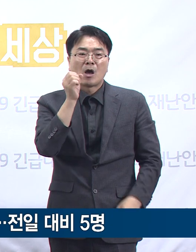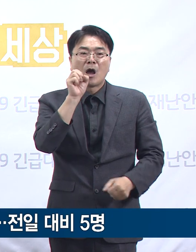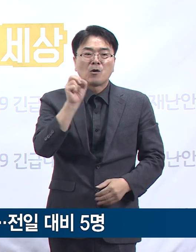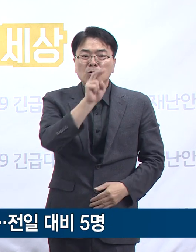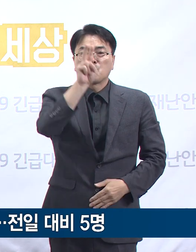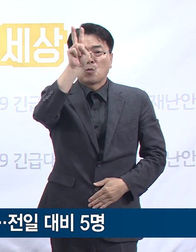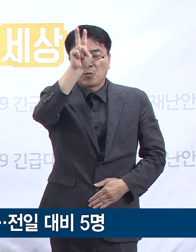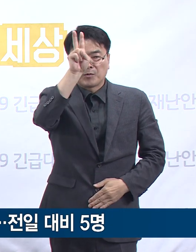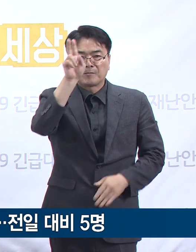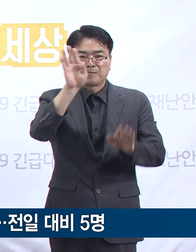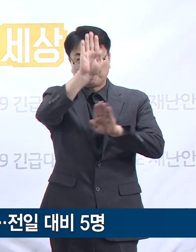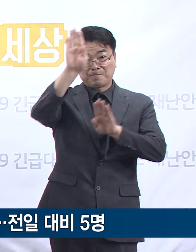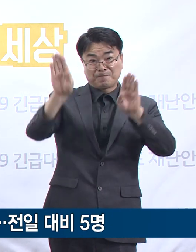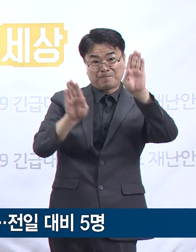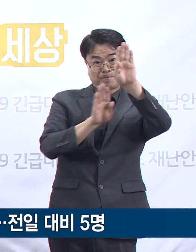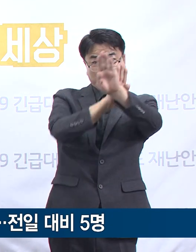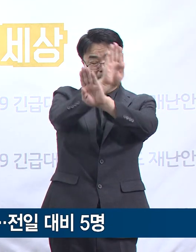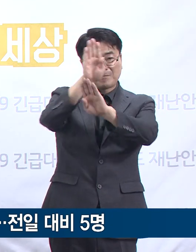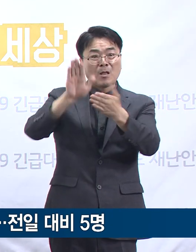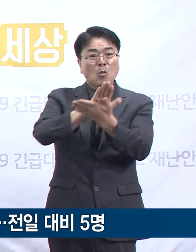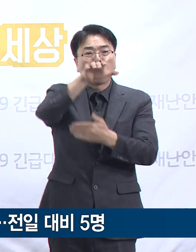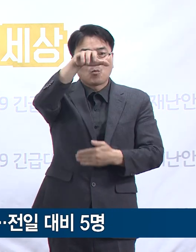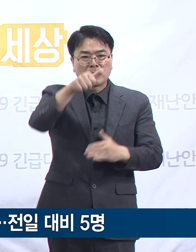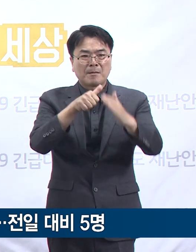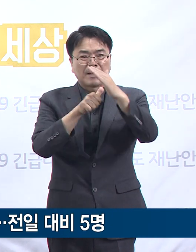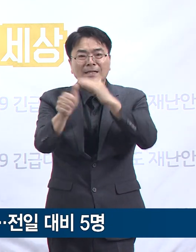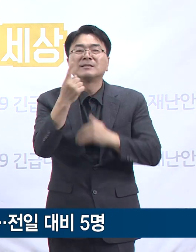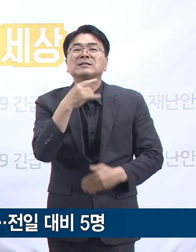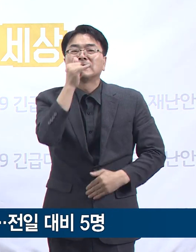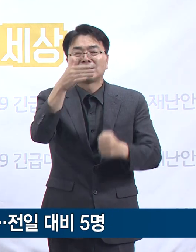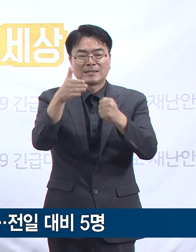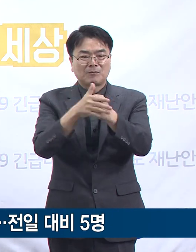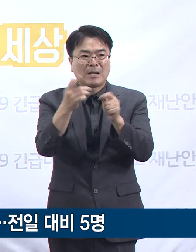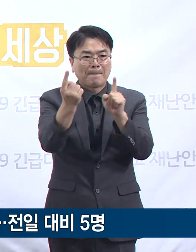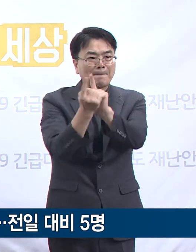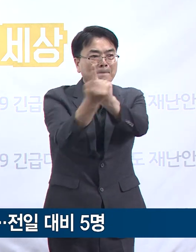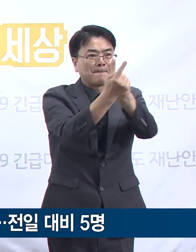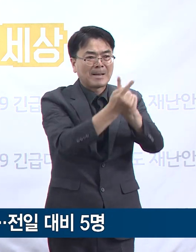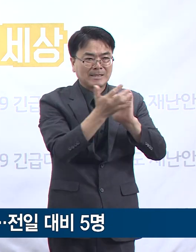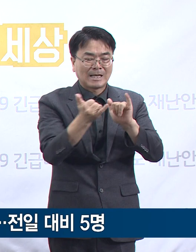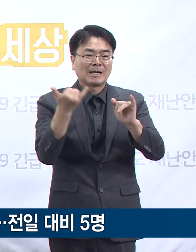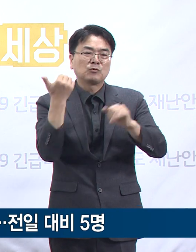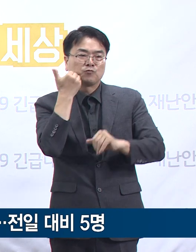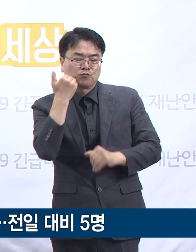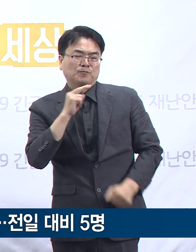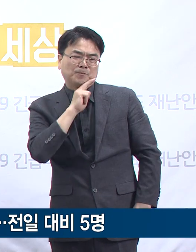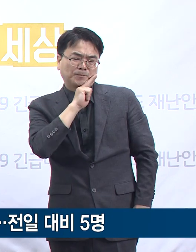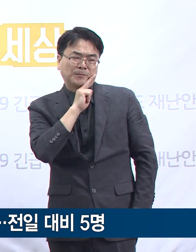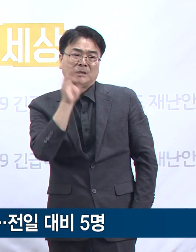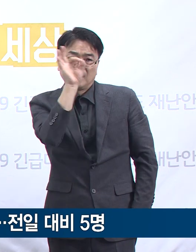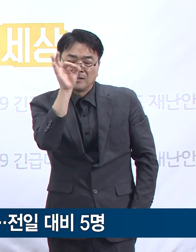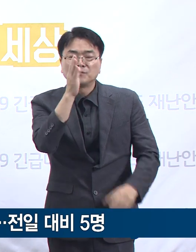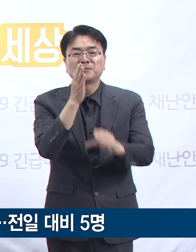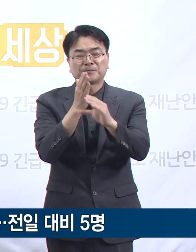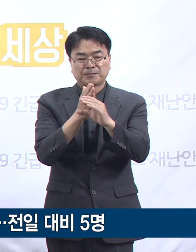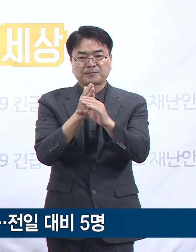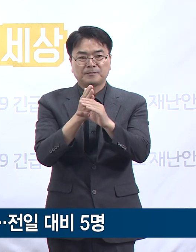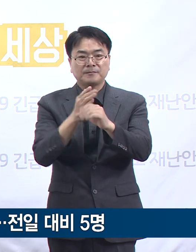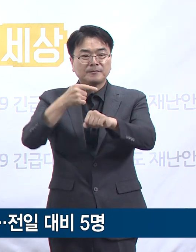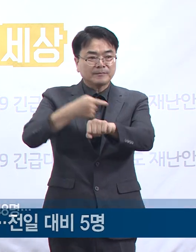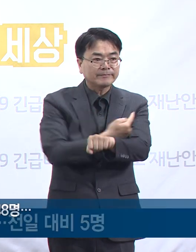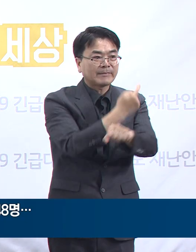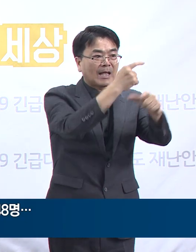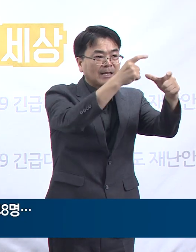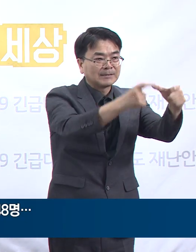있어 8월 18일 동 방문자 중 유중상자가 있는지 확인 중입니다. 기타 지역사의 발생 확진 상황에